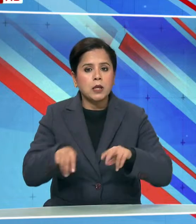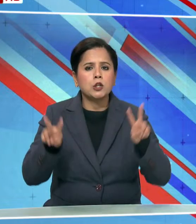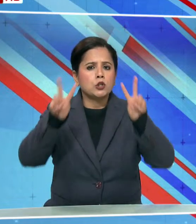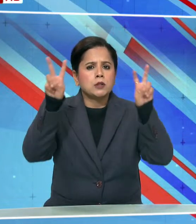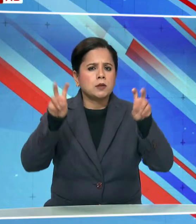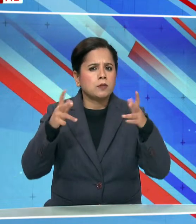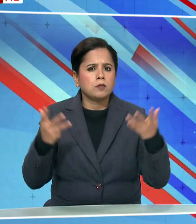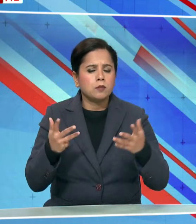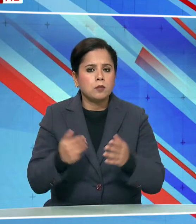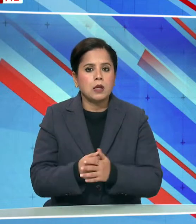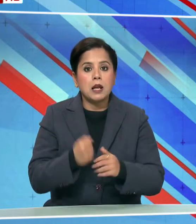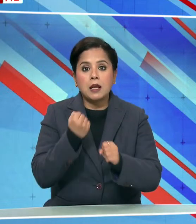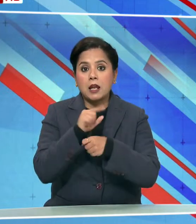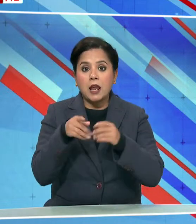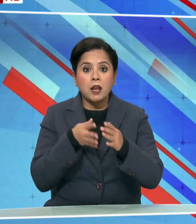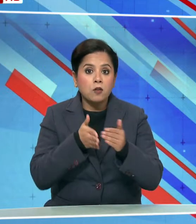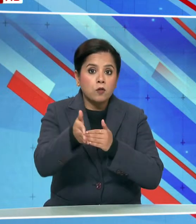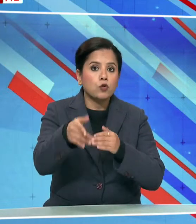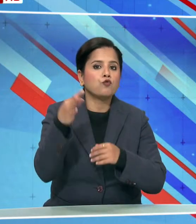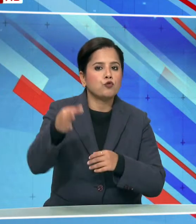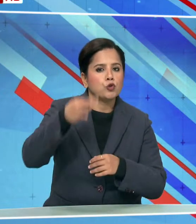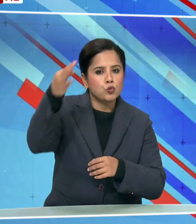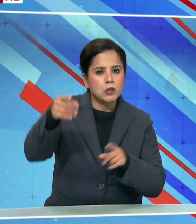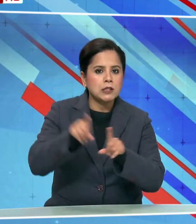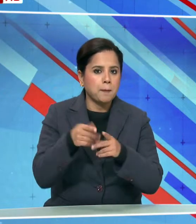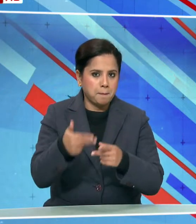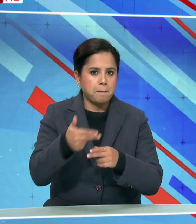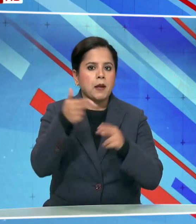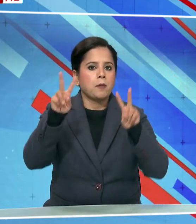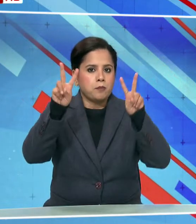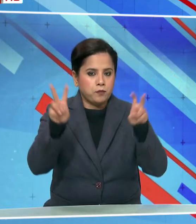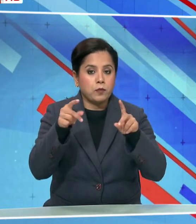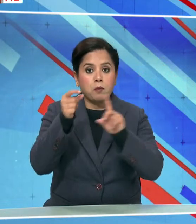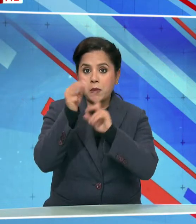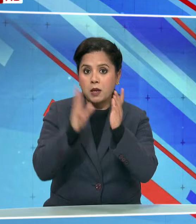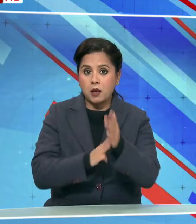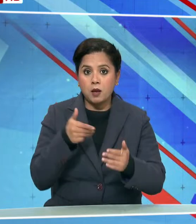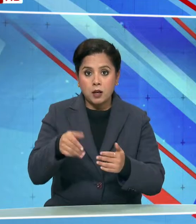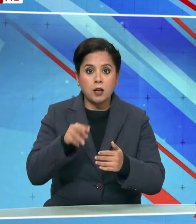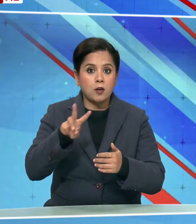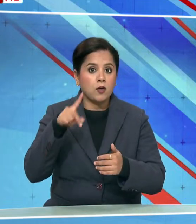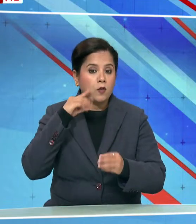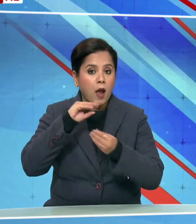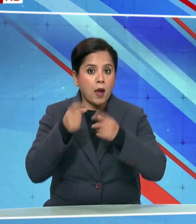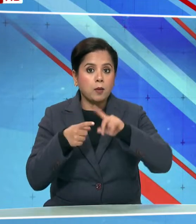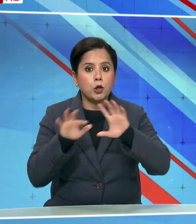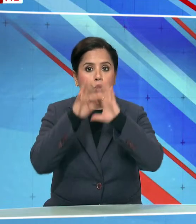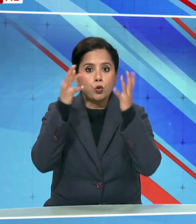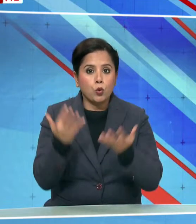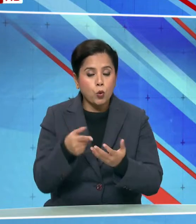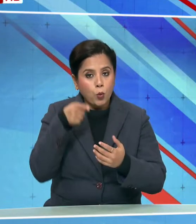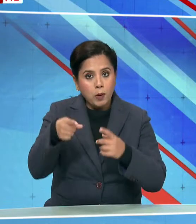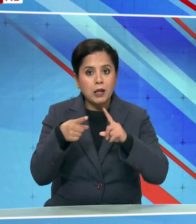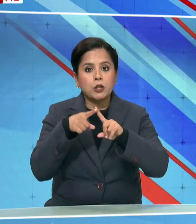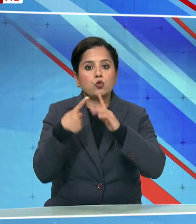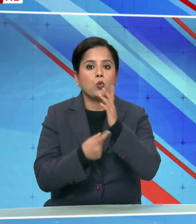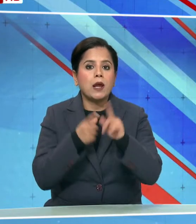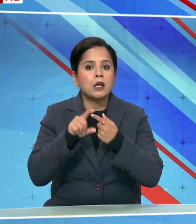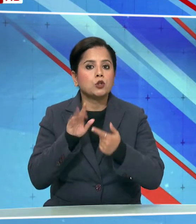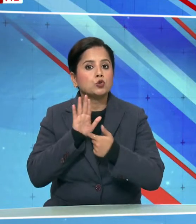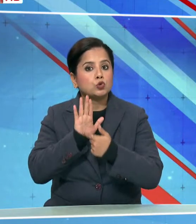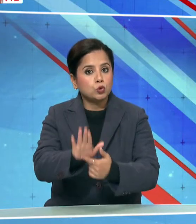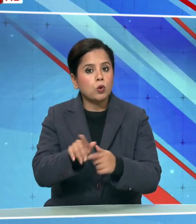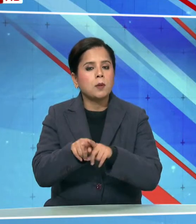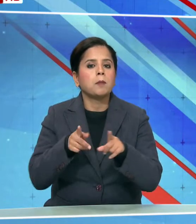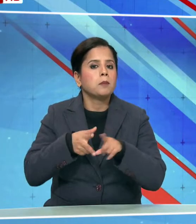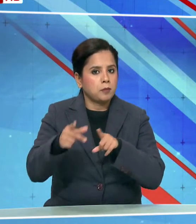थीम गेटवे टू दे फ्यूचर है प्रधान मंत्री वाइबरेंट गुजराट ग्लोबल ट्रेट शो का भी उद्खाटन करेंगे